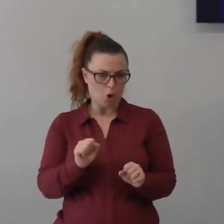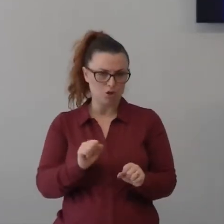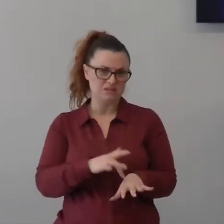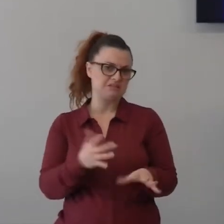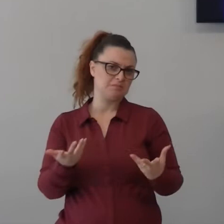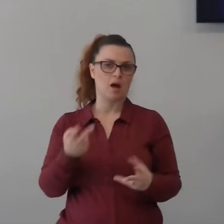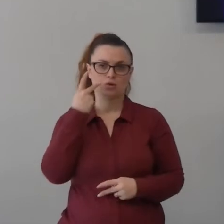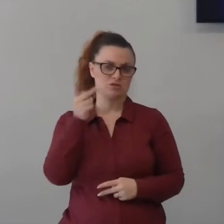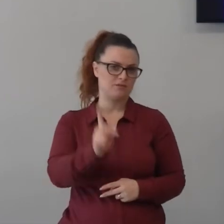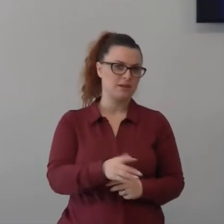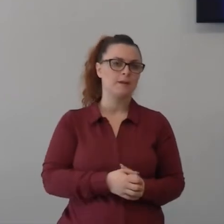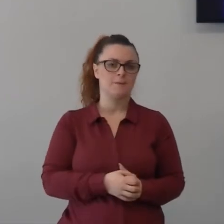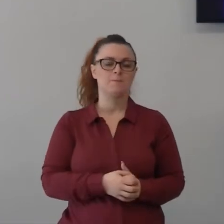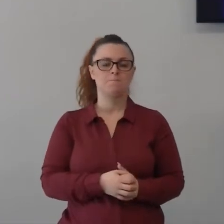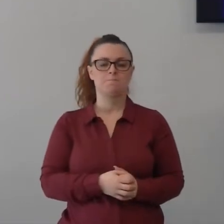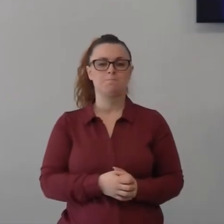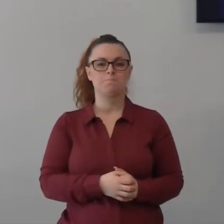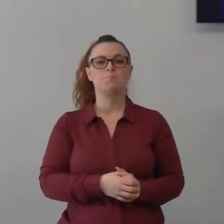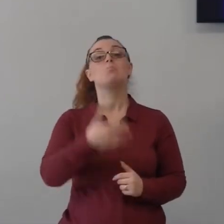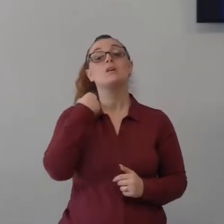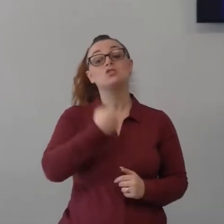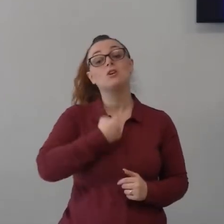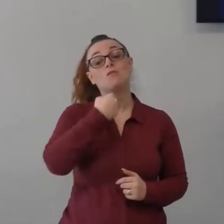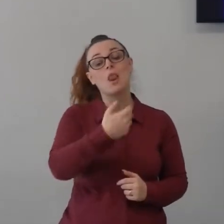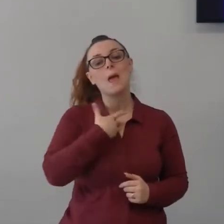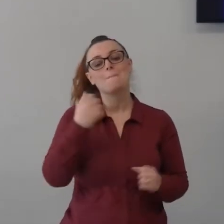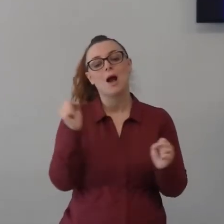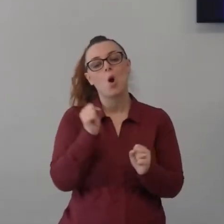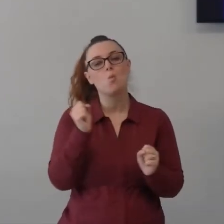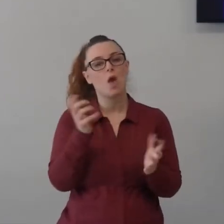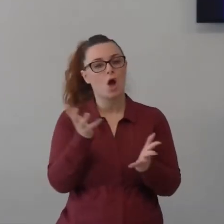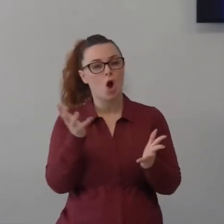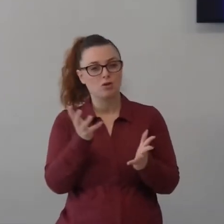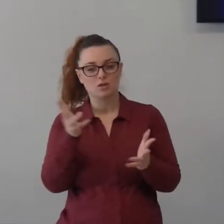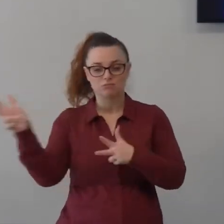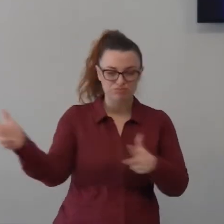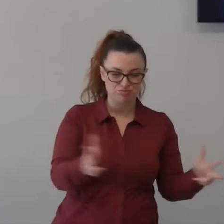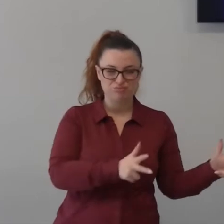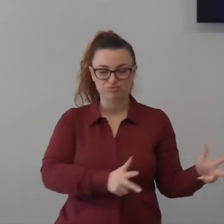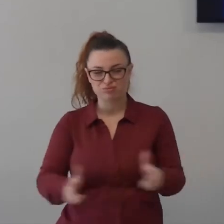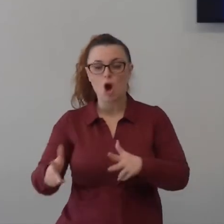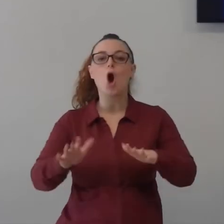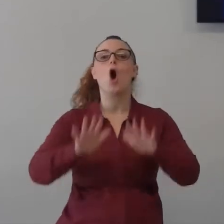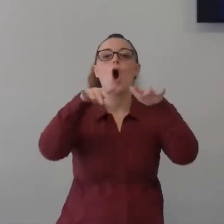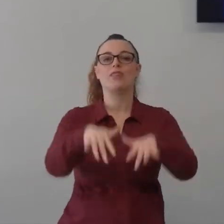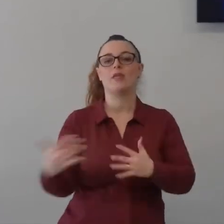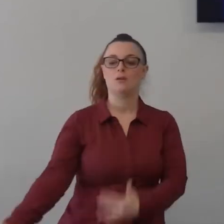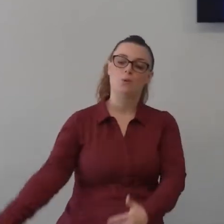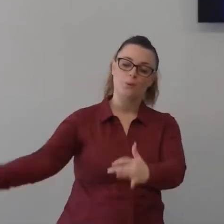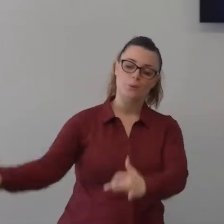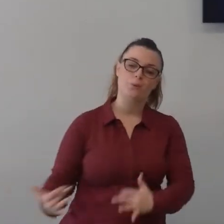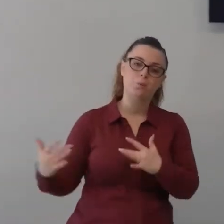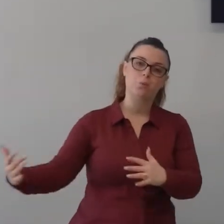che cos'erano era l'effetto del vento l'effetto del vento sono le ore spesso